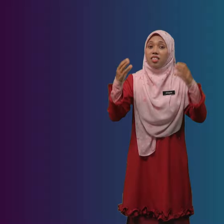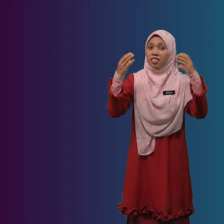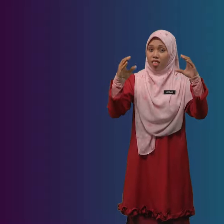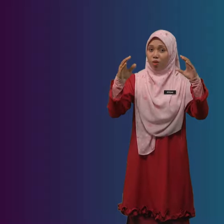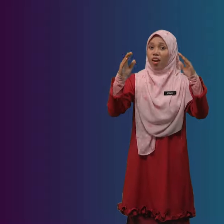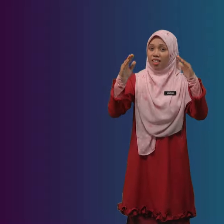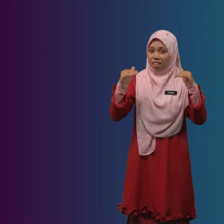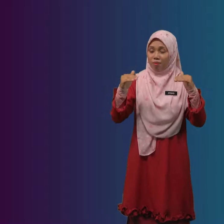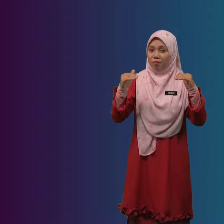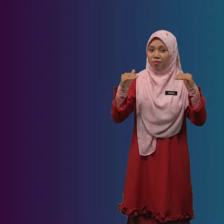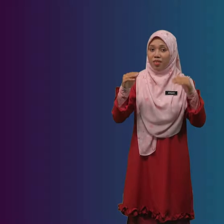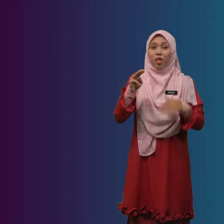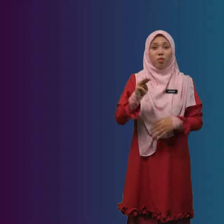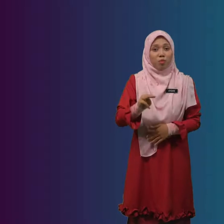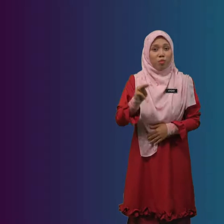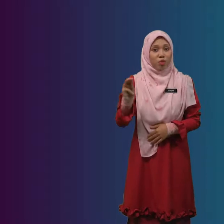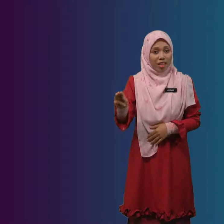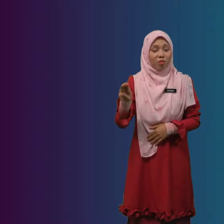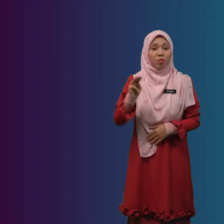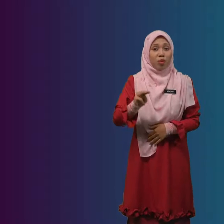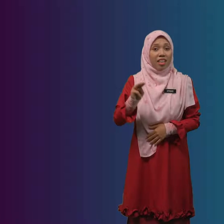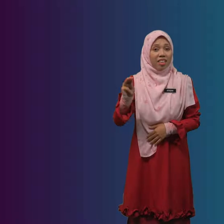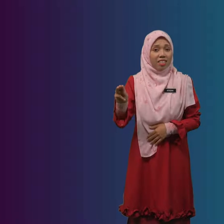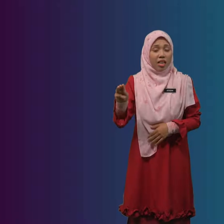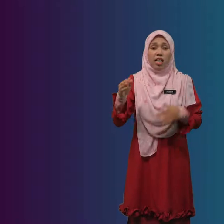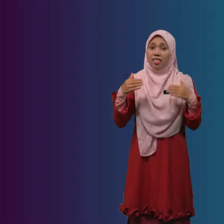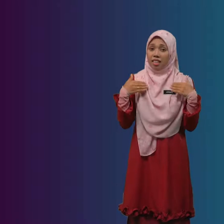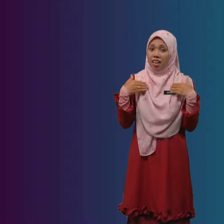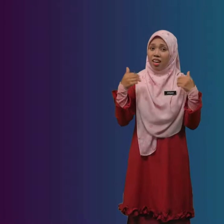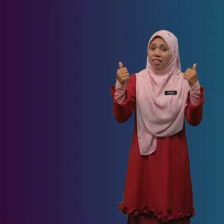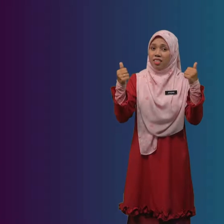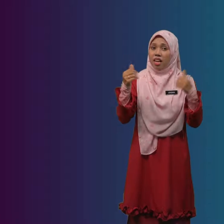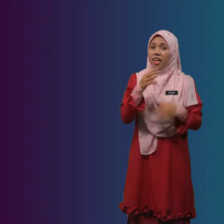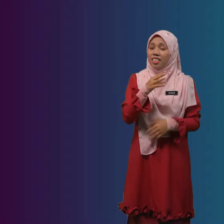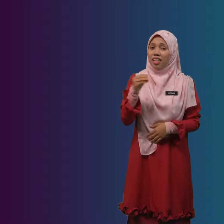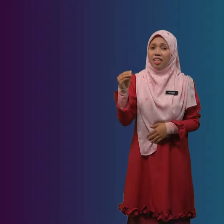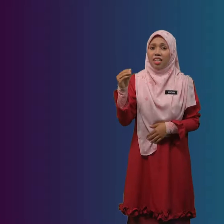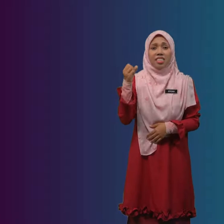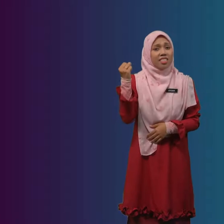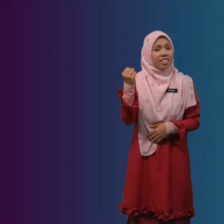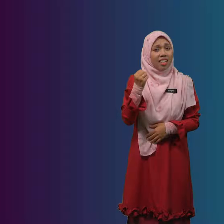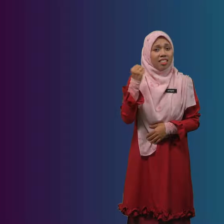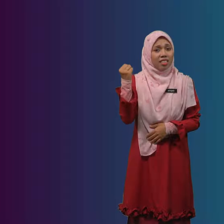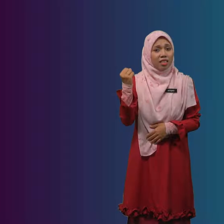Cikgu harap murid-murid sehat dan sentiasa